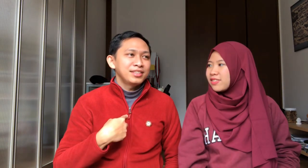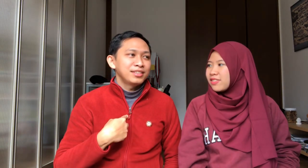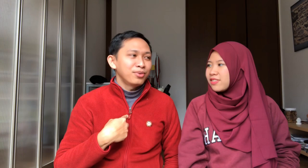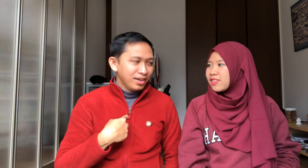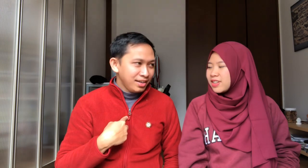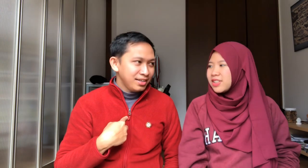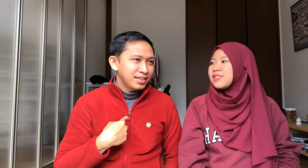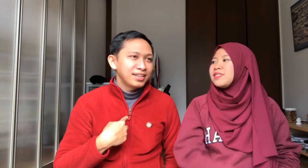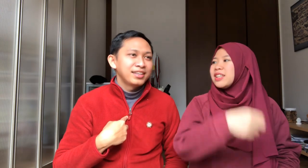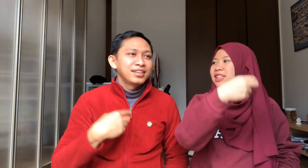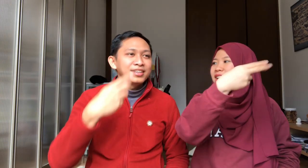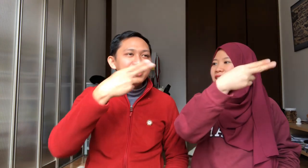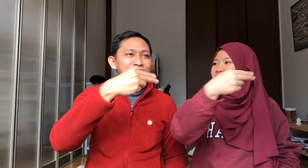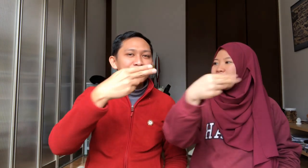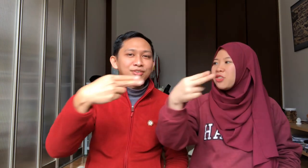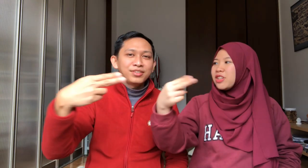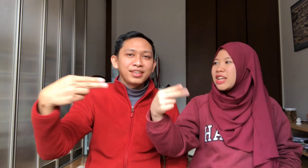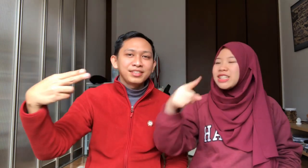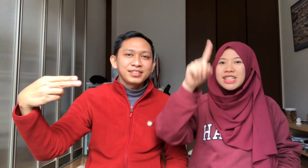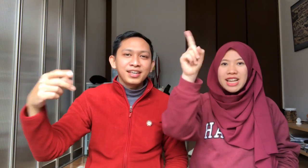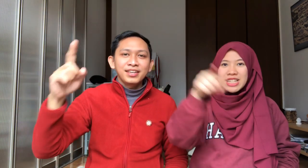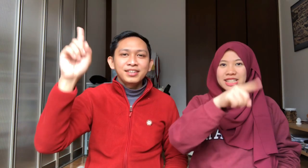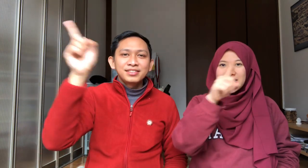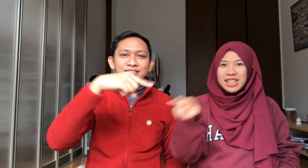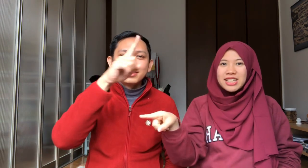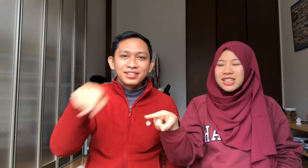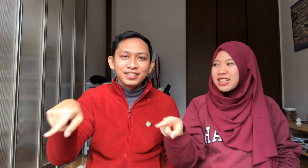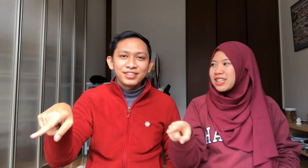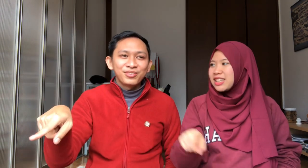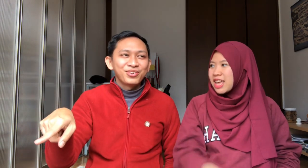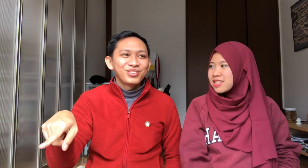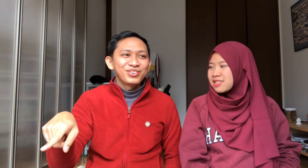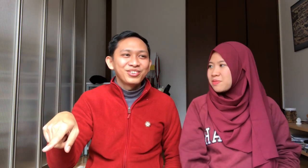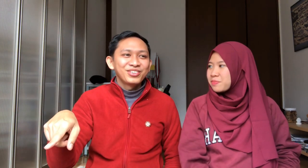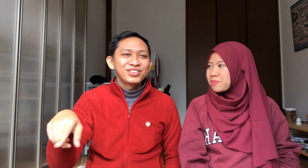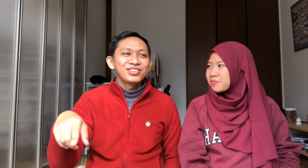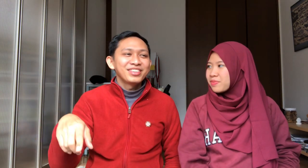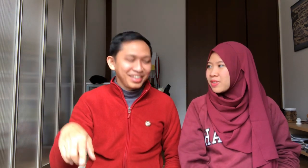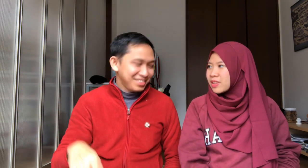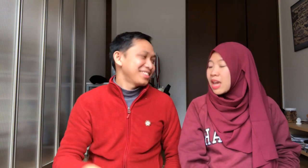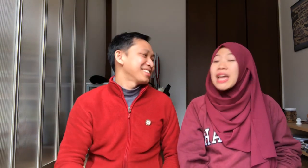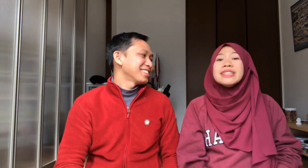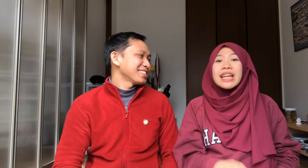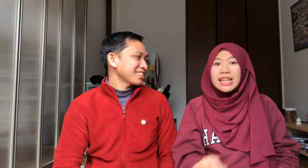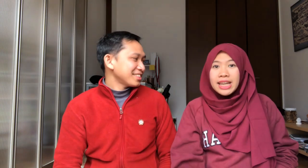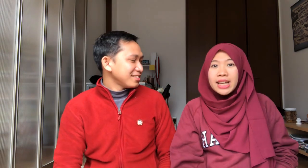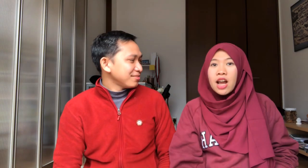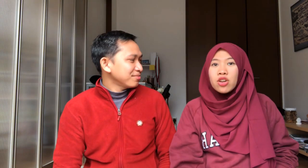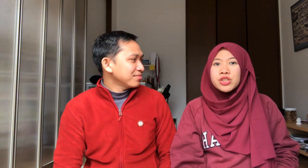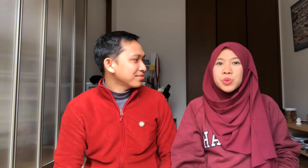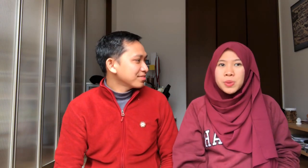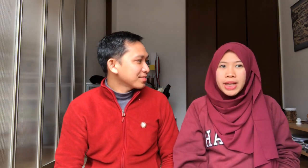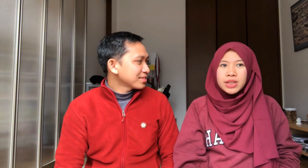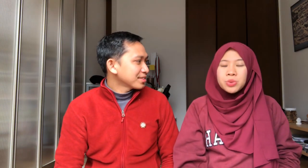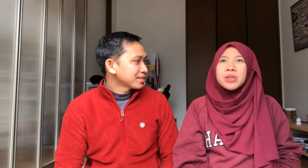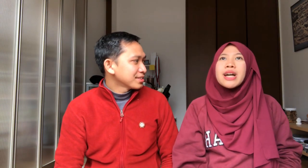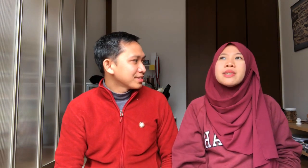wa Indonesia Jind Wow, desi Jadi, kalau Shua itu enggak